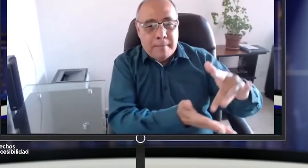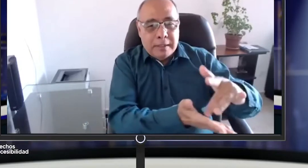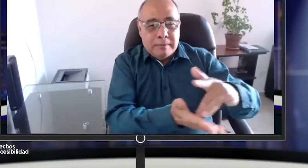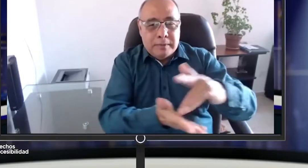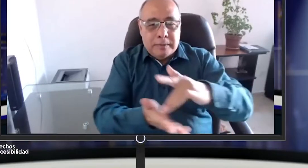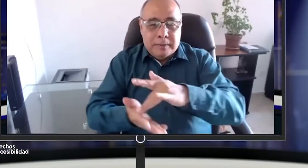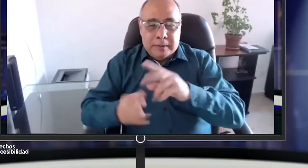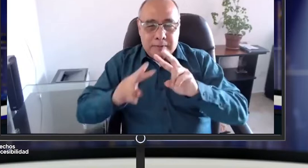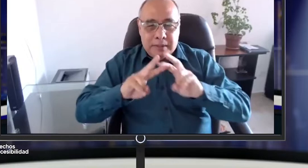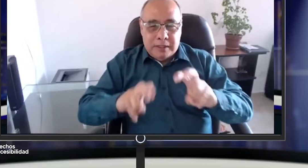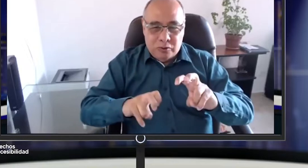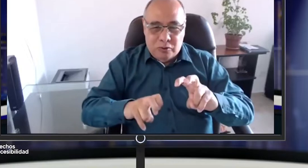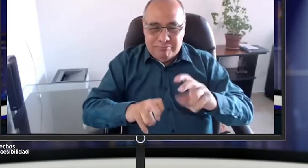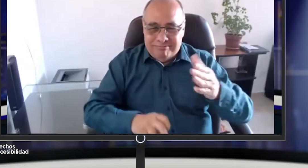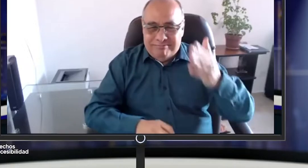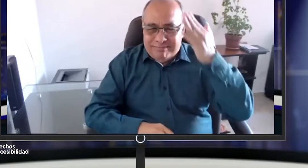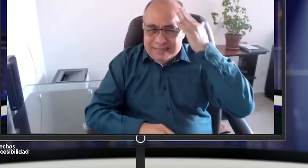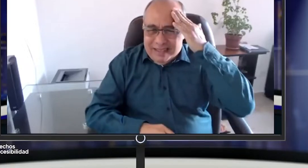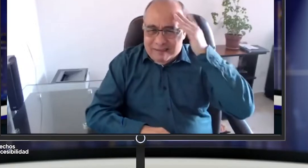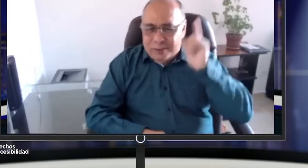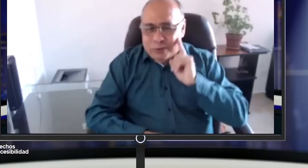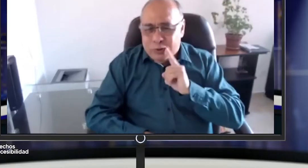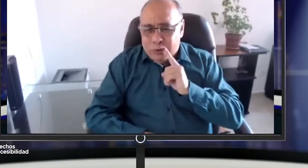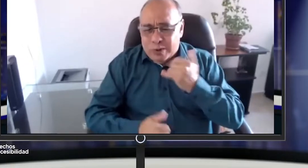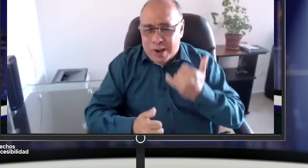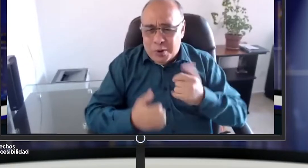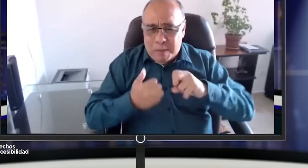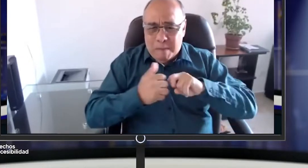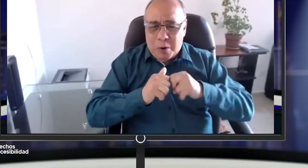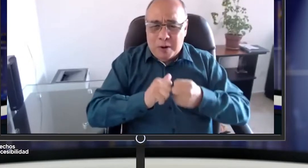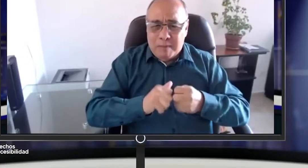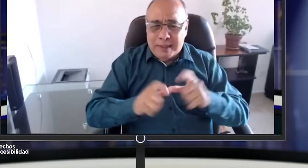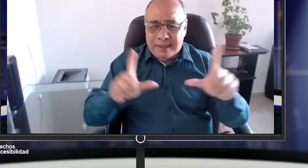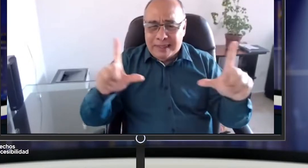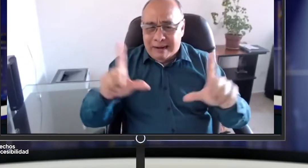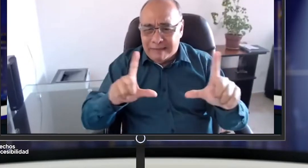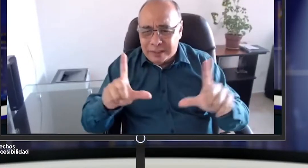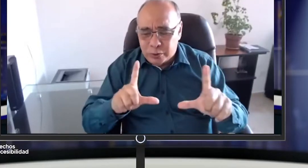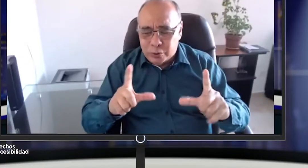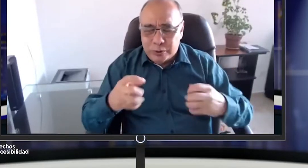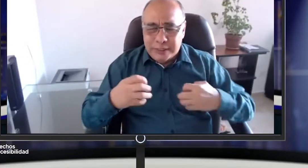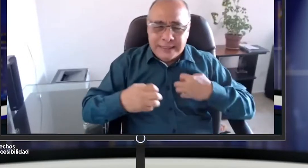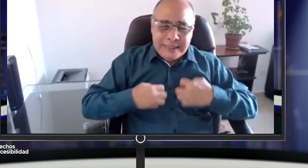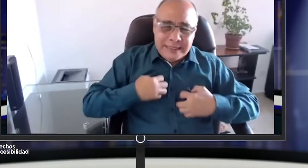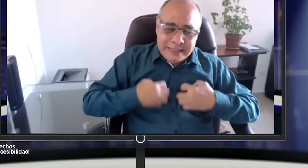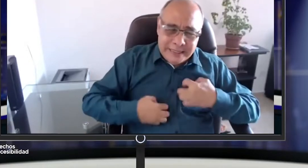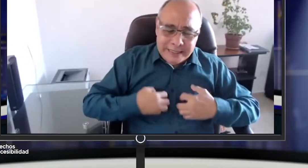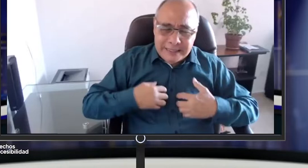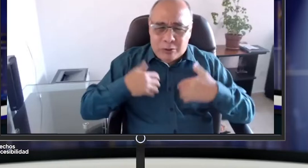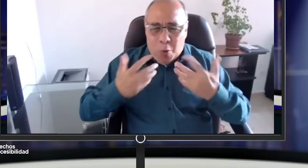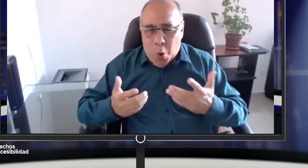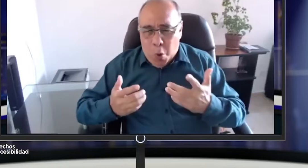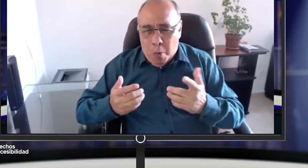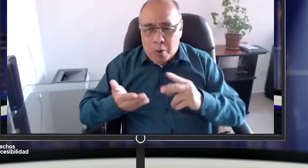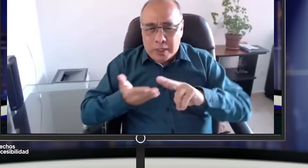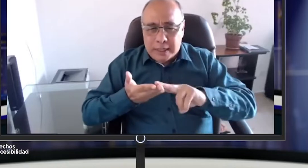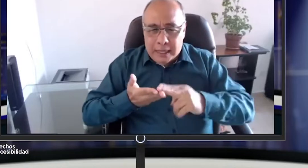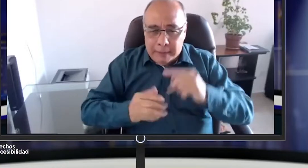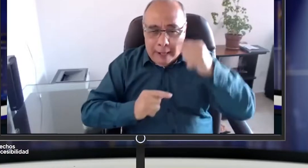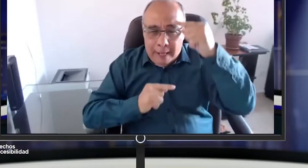es de suma importancia para la comunidad sorda y que requiere de su participación. Ustedes saben que muchas personas sordas han